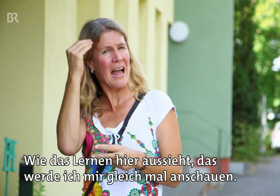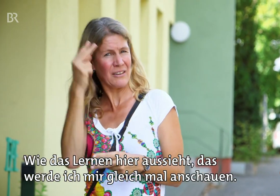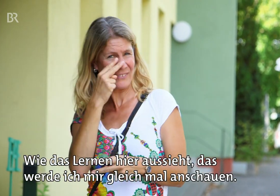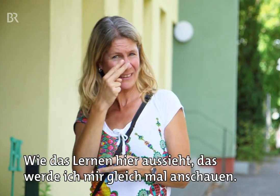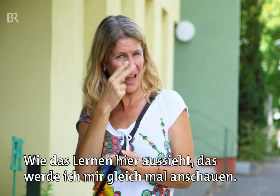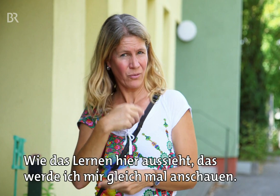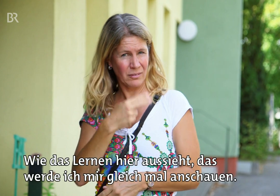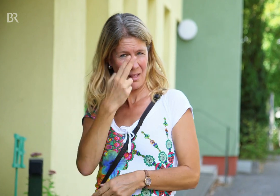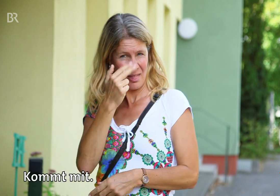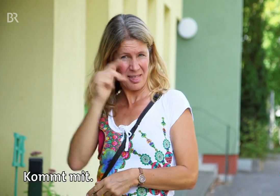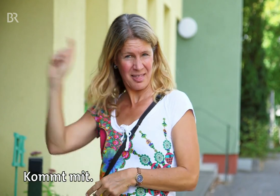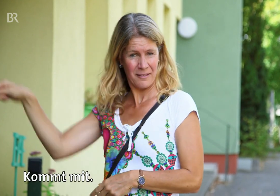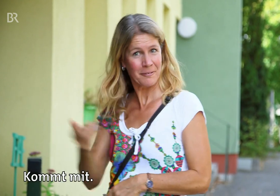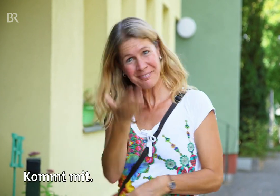werde ich mir gleich mal anschauen. Kommt mit.